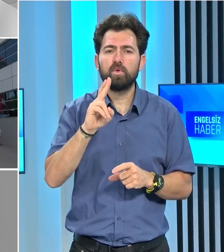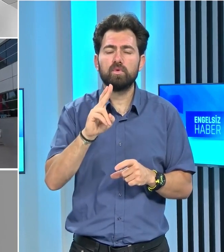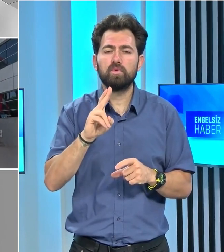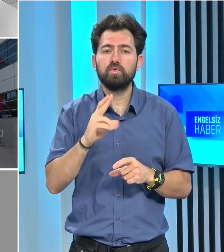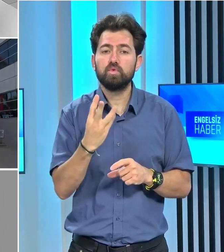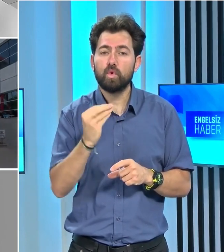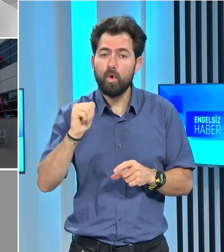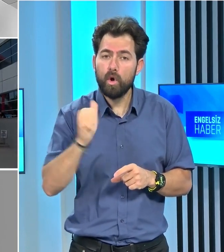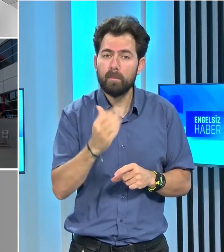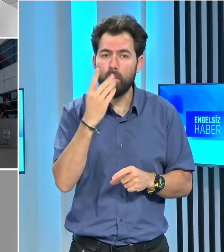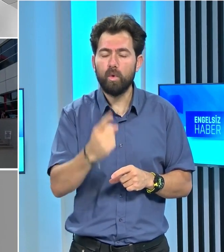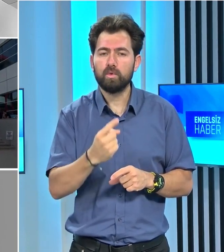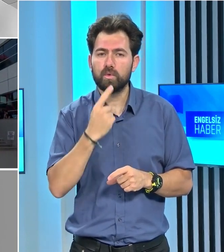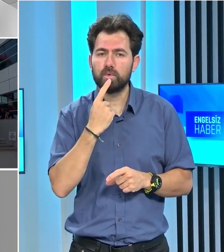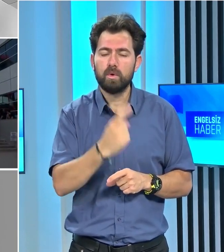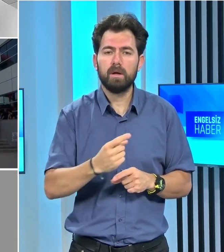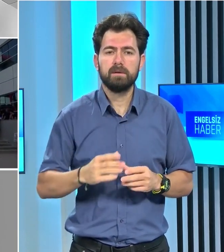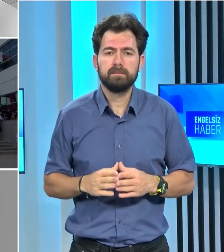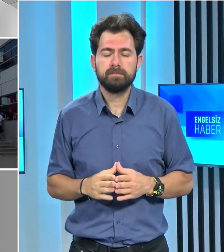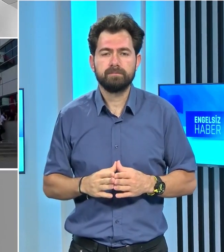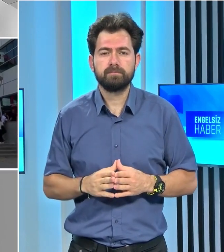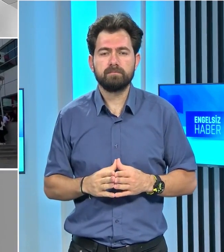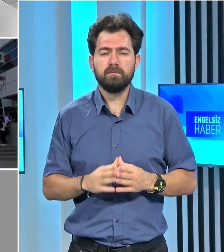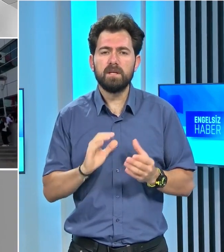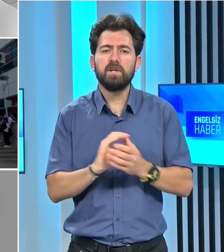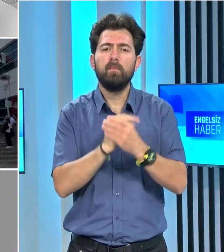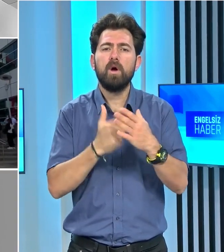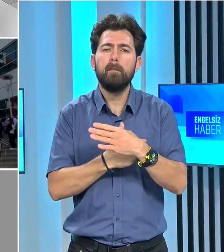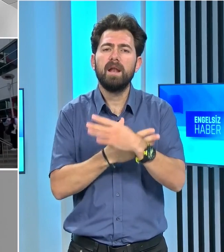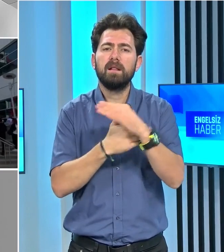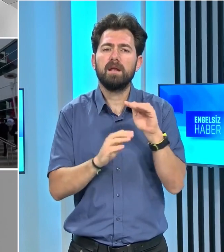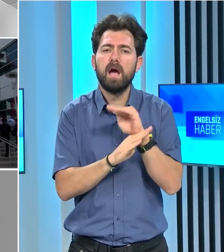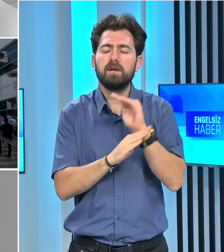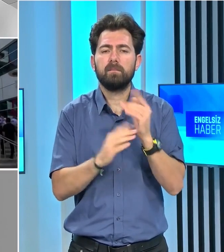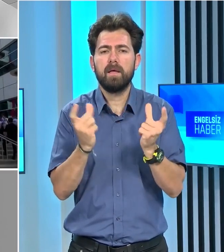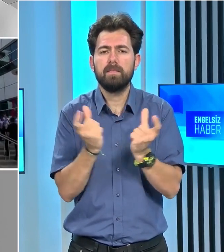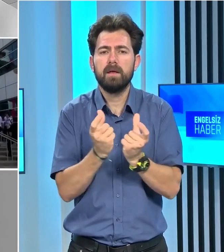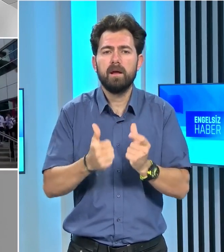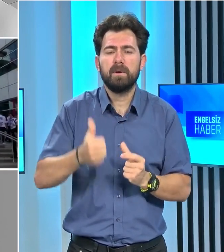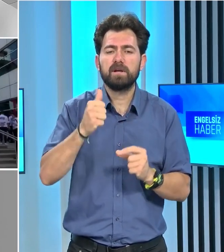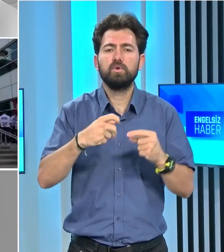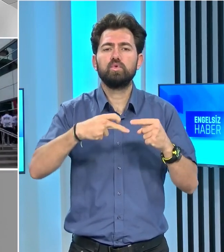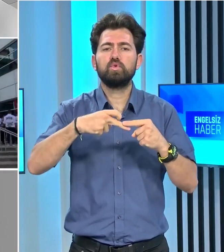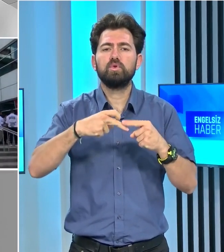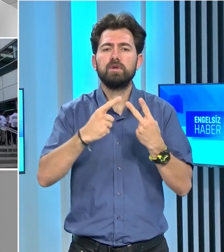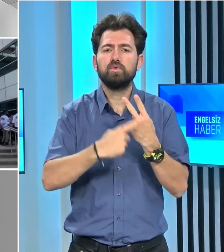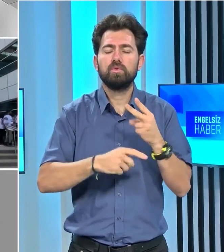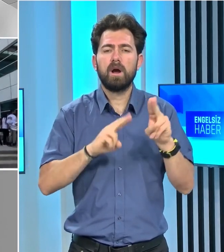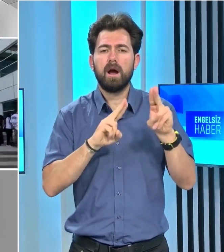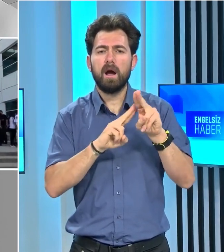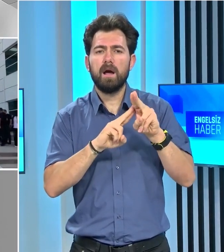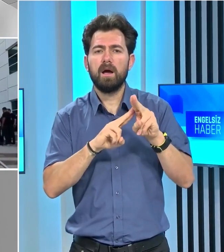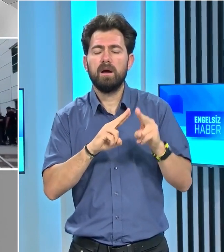hayatı öneme haiz olduğuna da vurgu yaptı. Şampiyon Melekleri Yaşatma Derneği Başkanı Ruşen